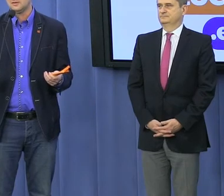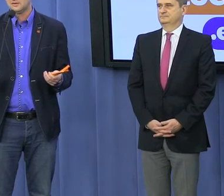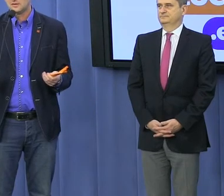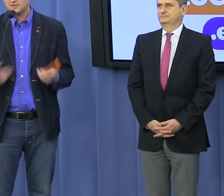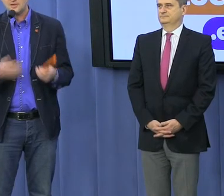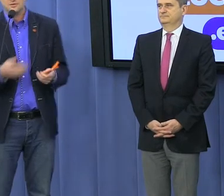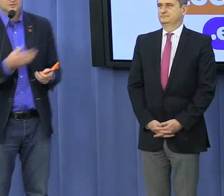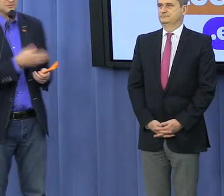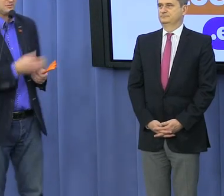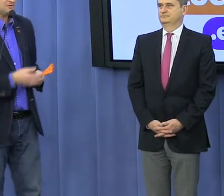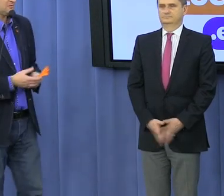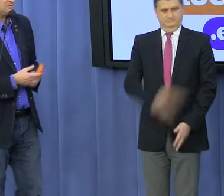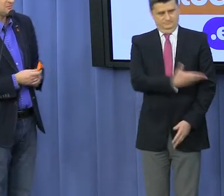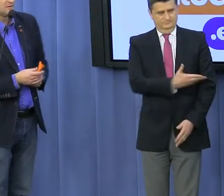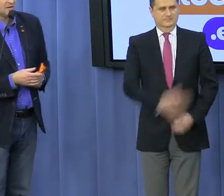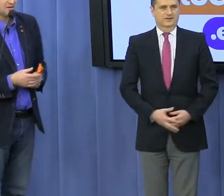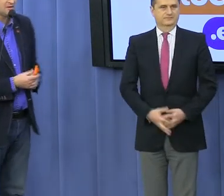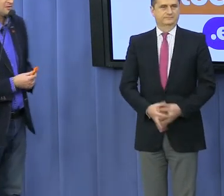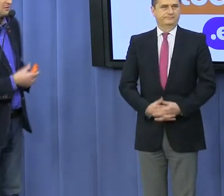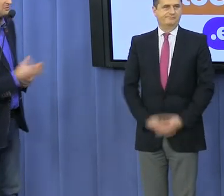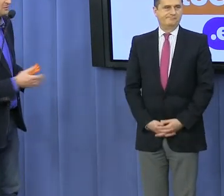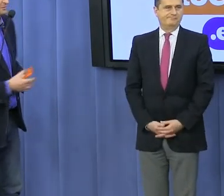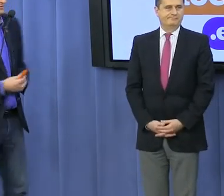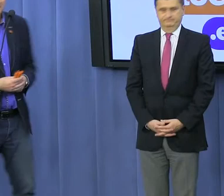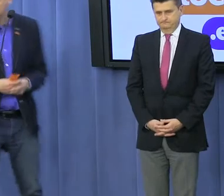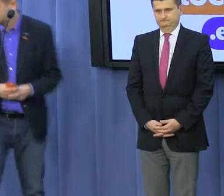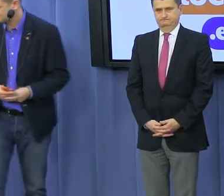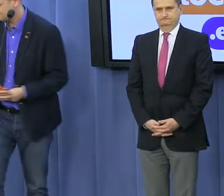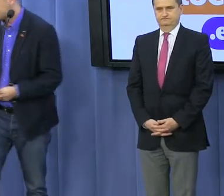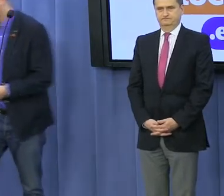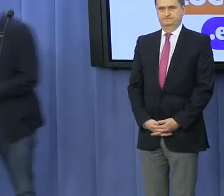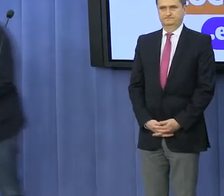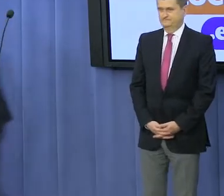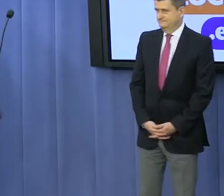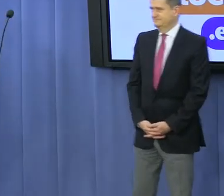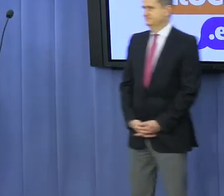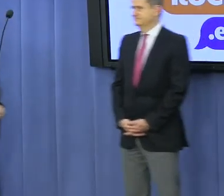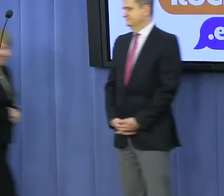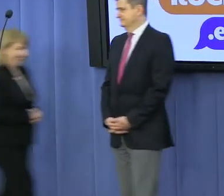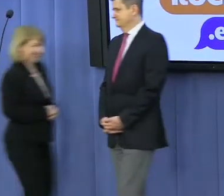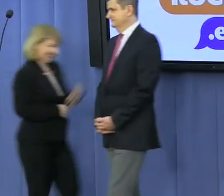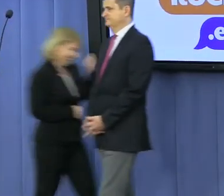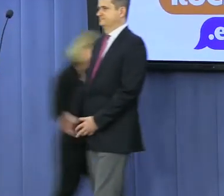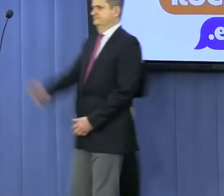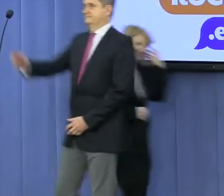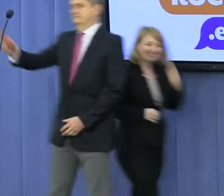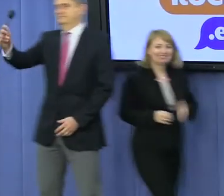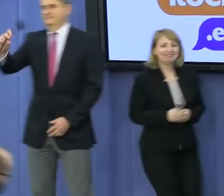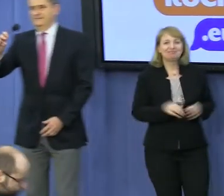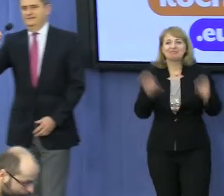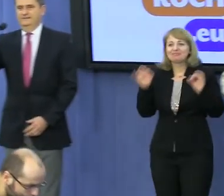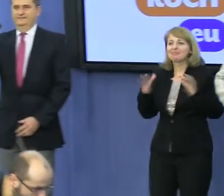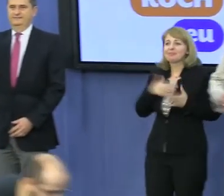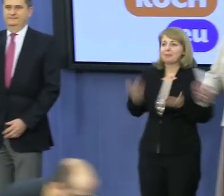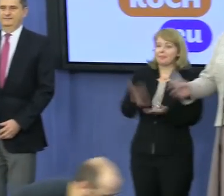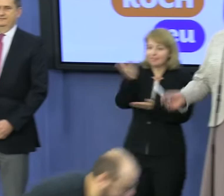pracy. Oddaję głos, proszę bardzo, najpierw Anna Grodzka, potem Janusz Palikot. Tak, mamy w tej chwili właśnie taki